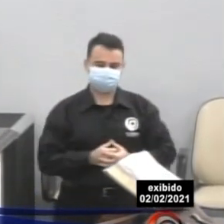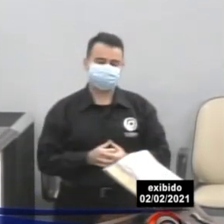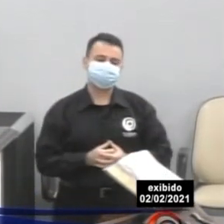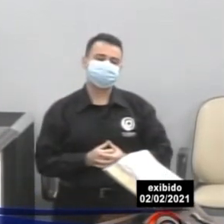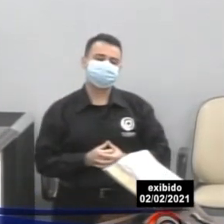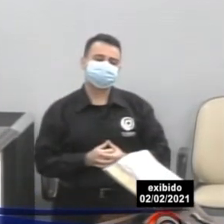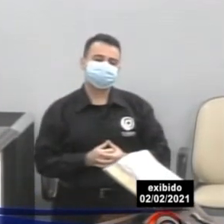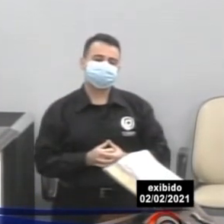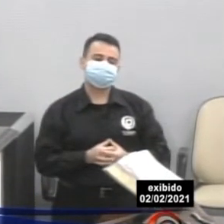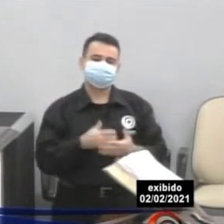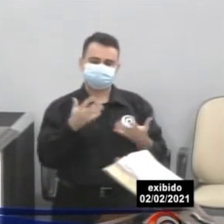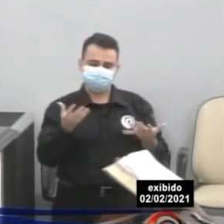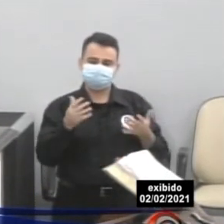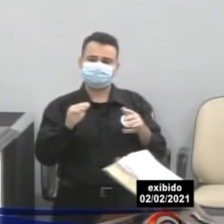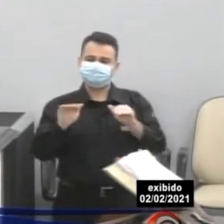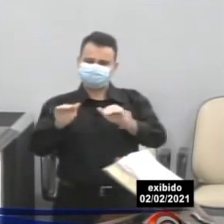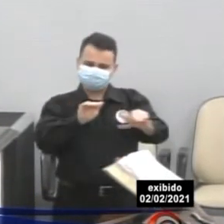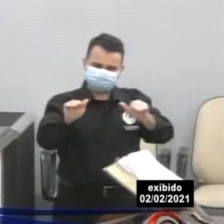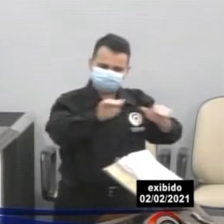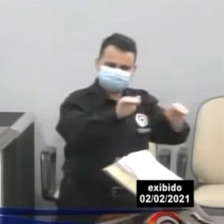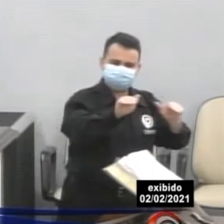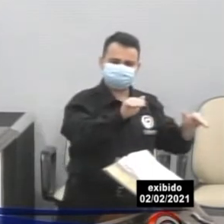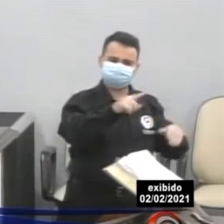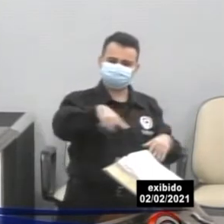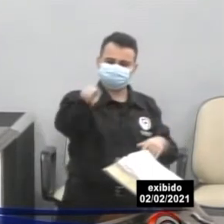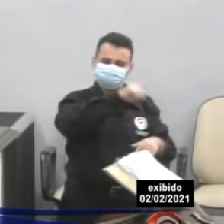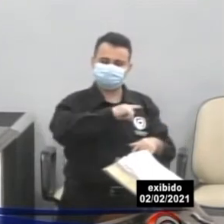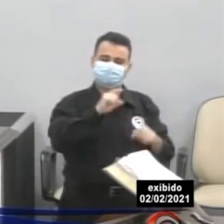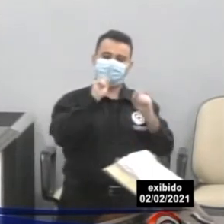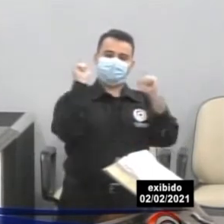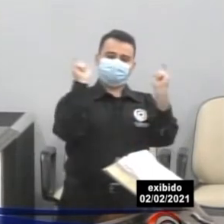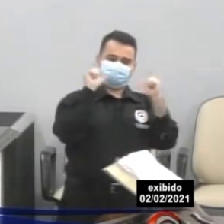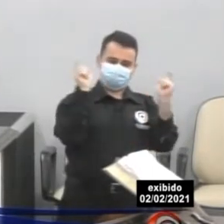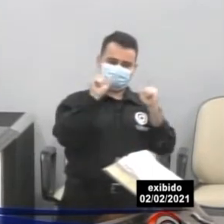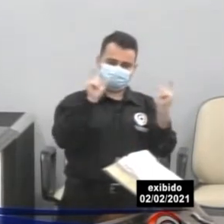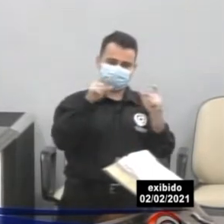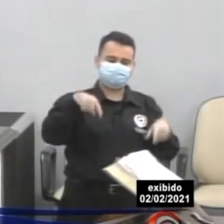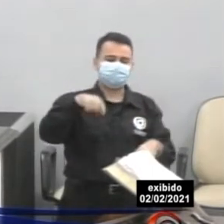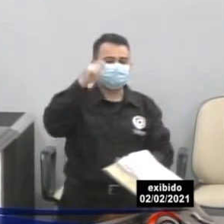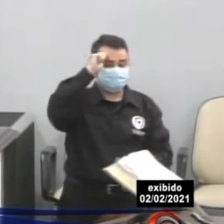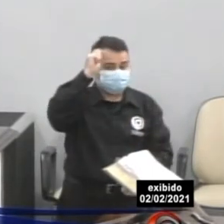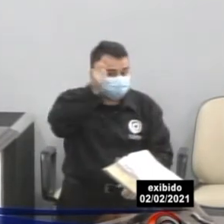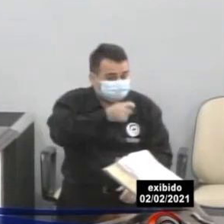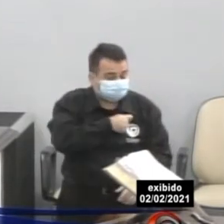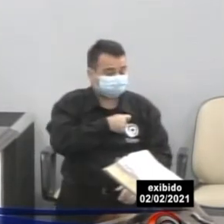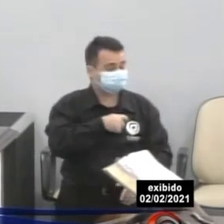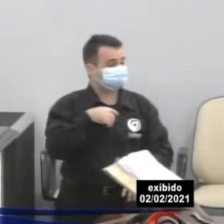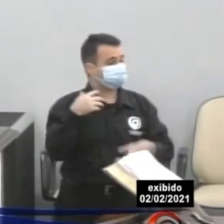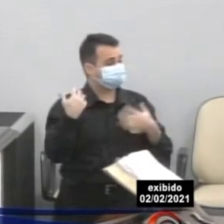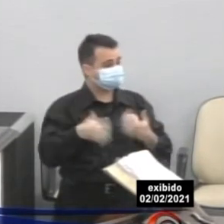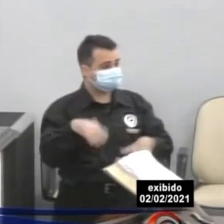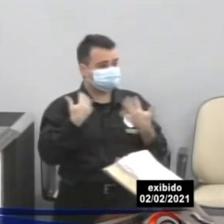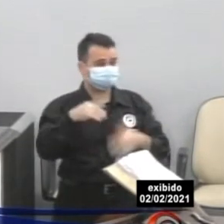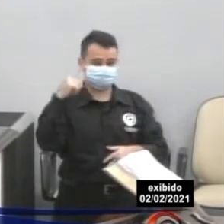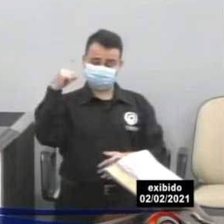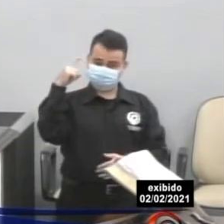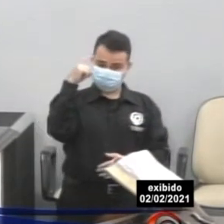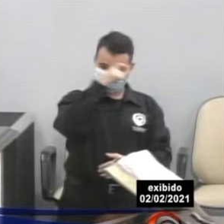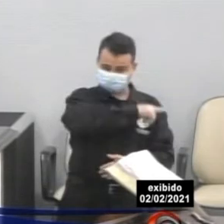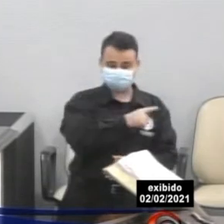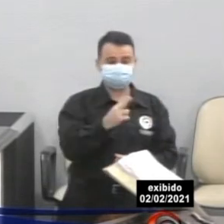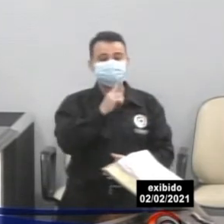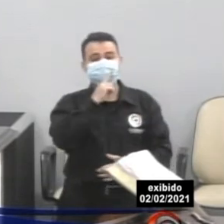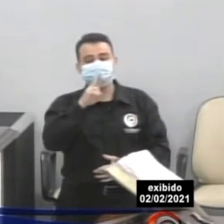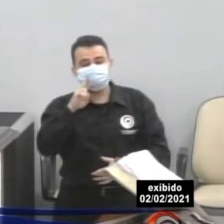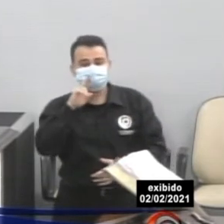tentar sensibilizar um pouco os senhores a respeito da situação ultra delicada que vivem os bares e